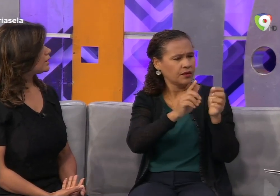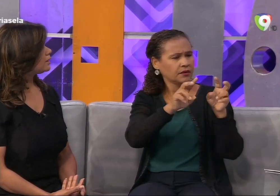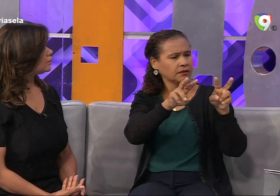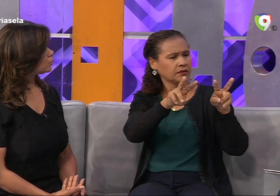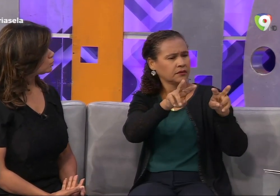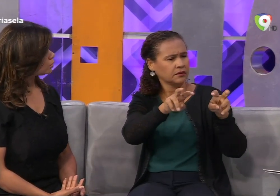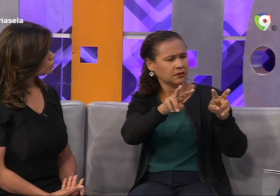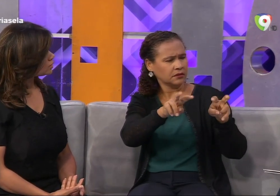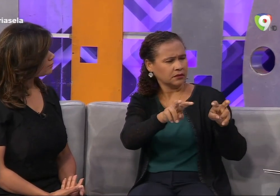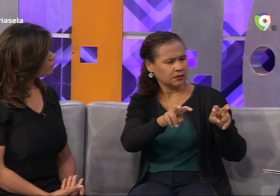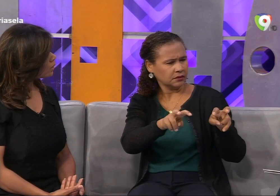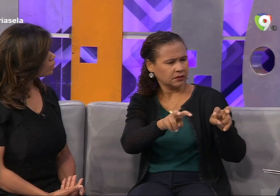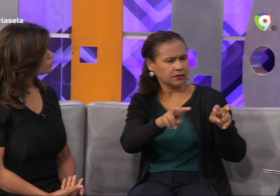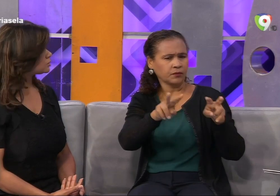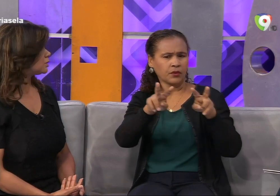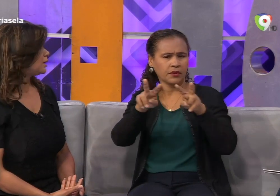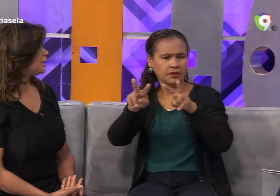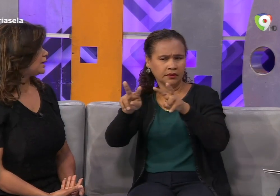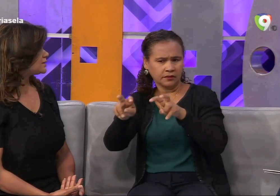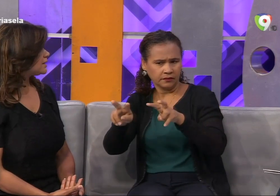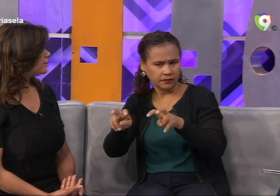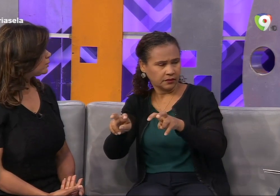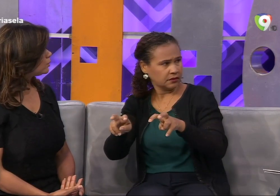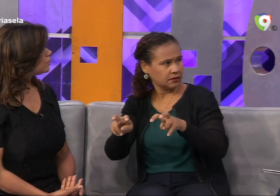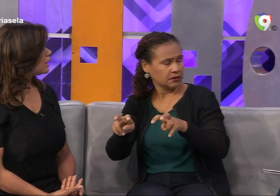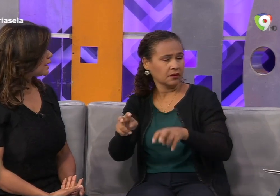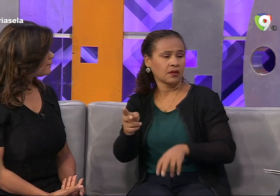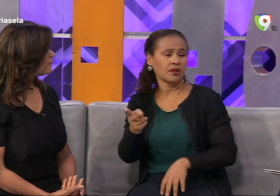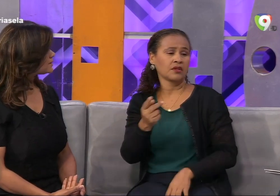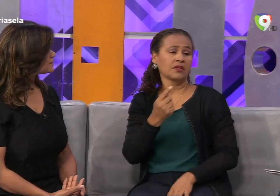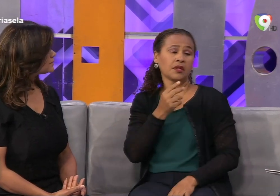ella y el doctor nos evaluó, nos examinó a ambas.